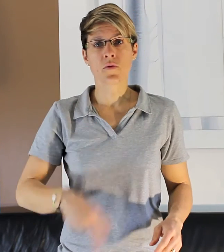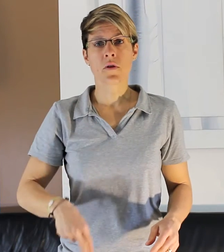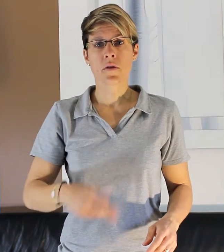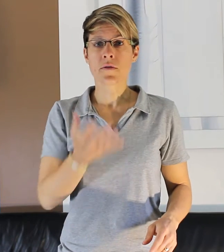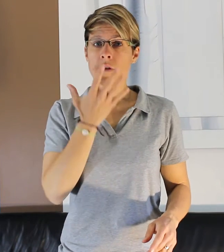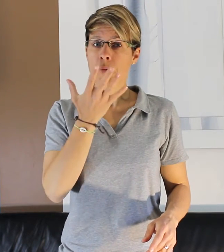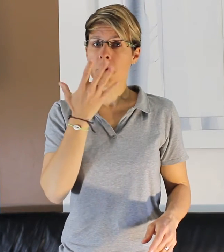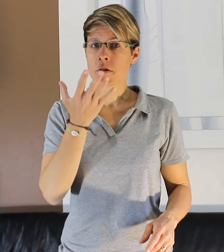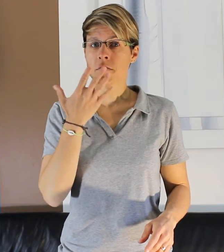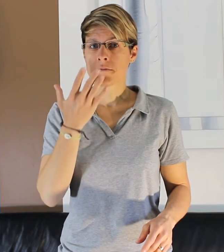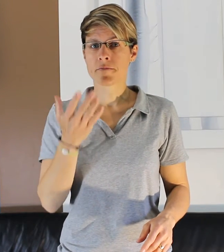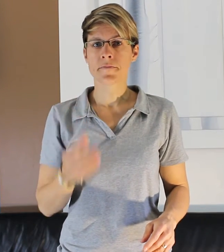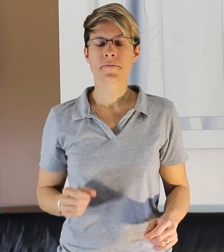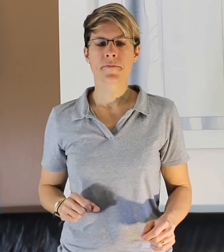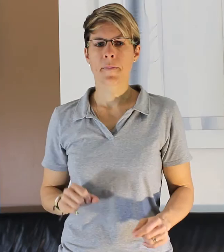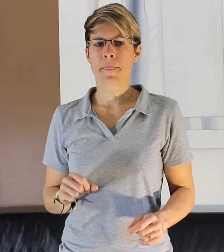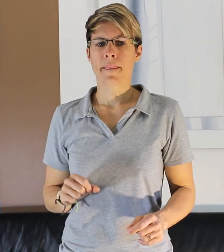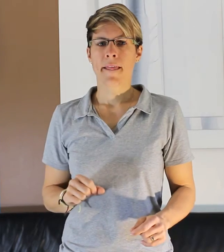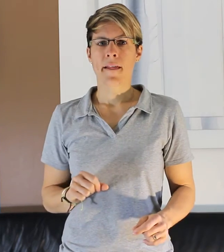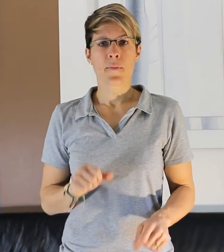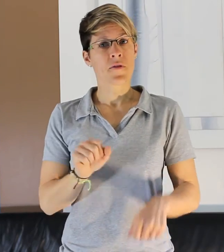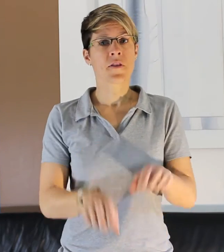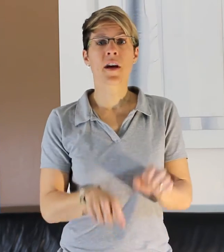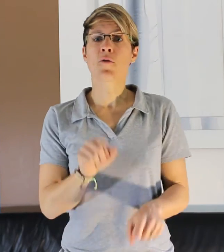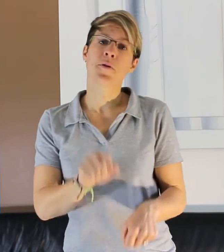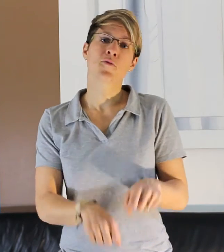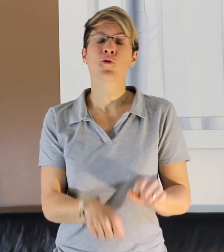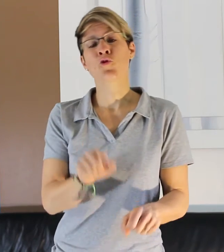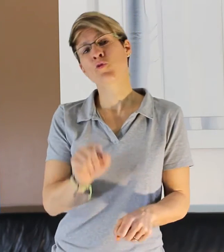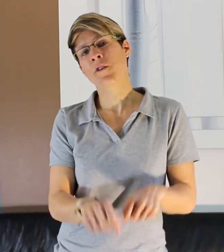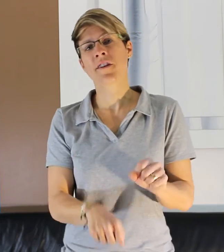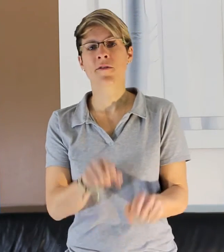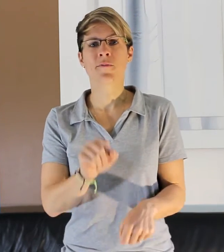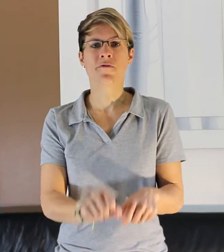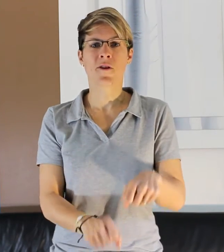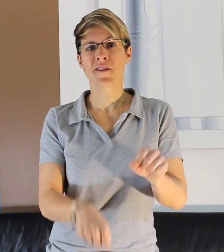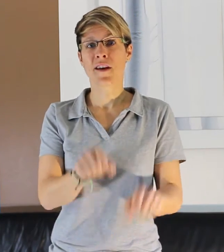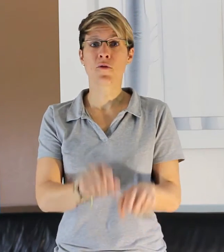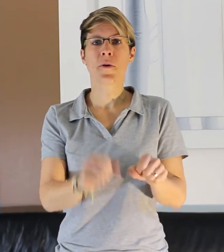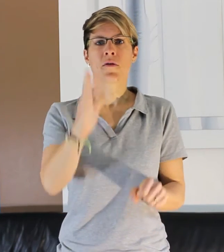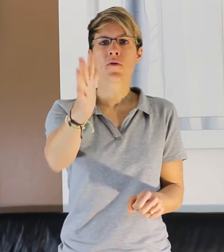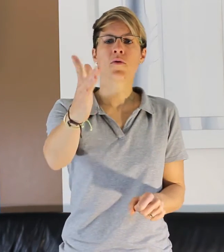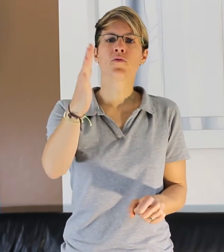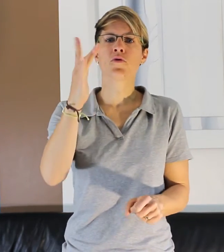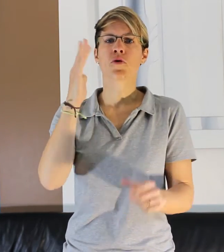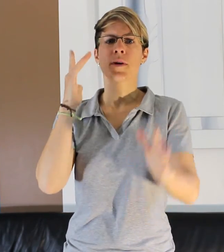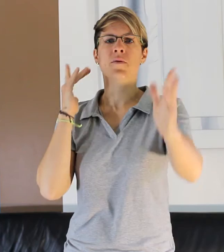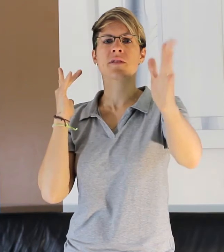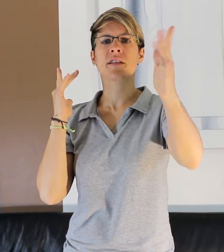sans peur. Et après, on fait galopant. Donc, on joue avec le mouvement galopant le long du chemin. Donc, c'est les